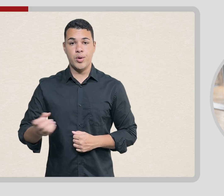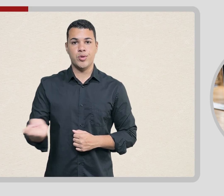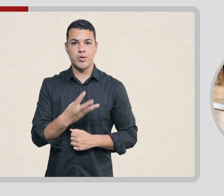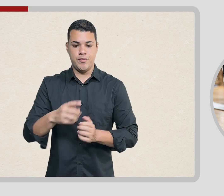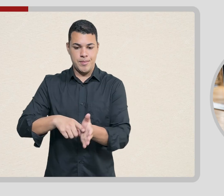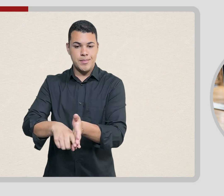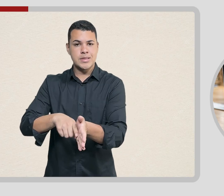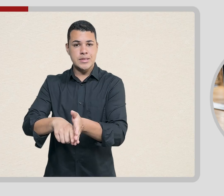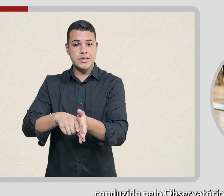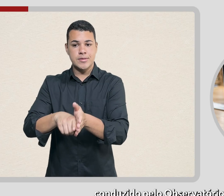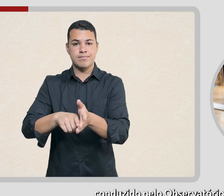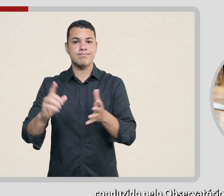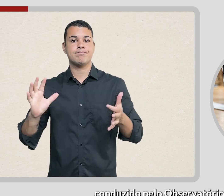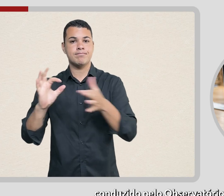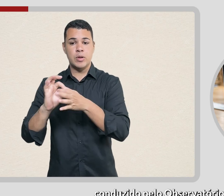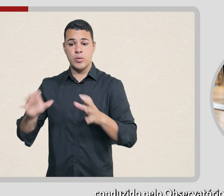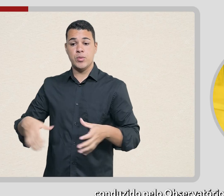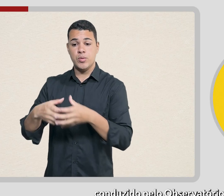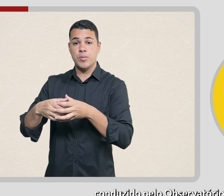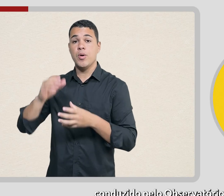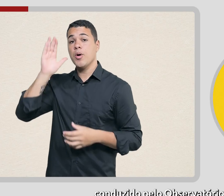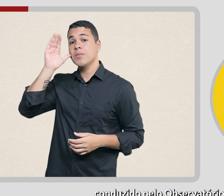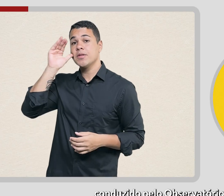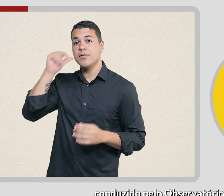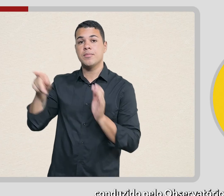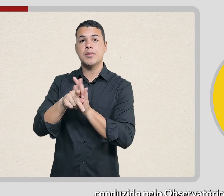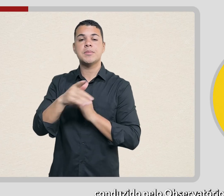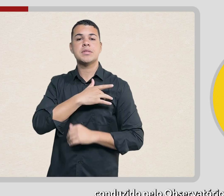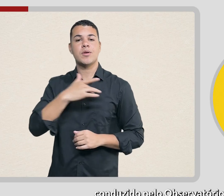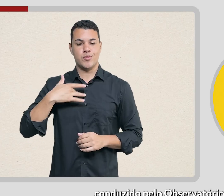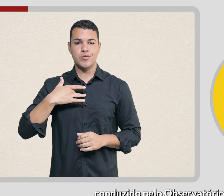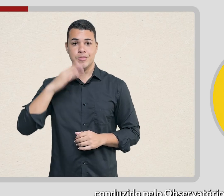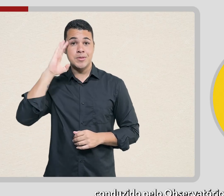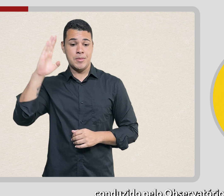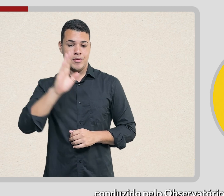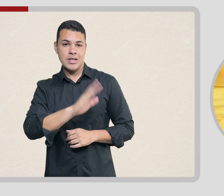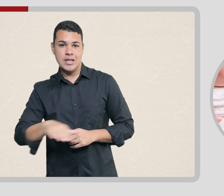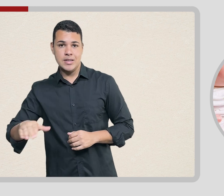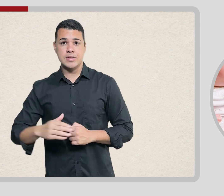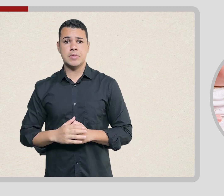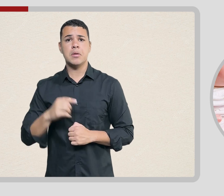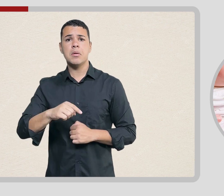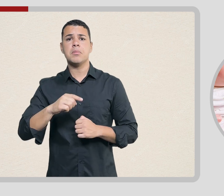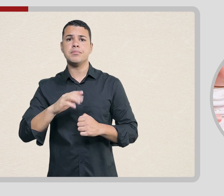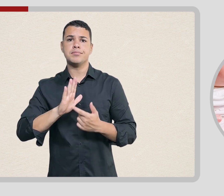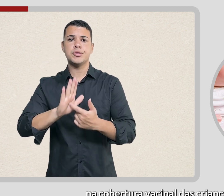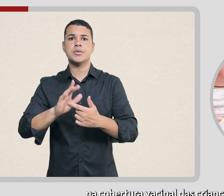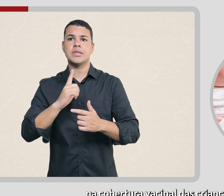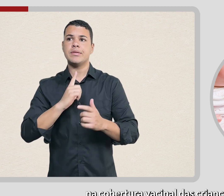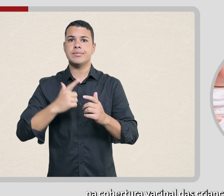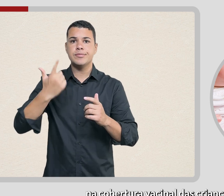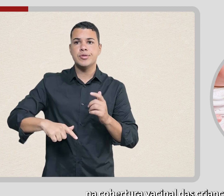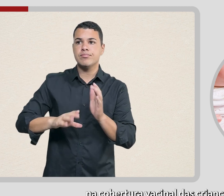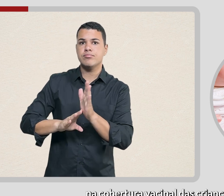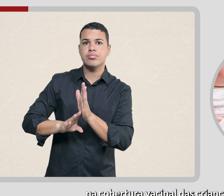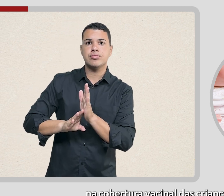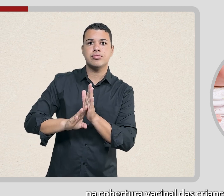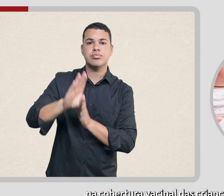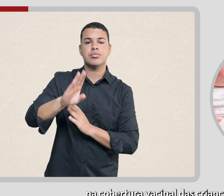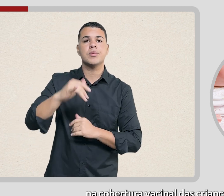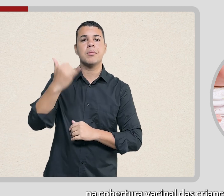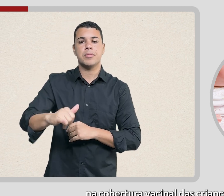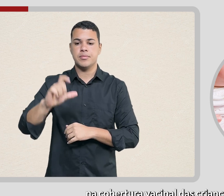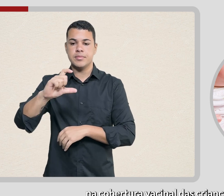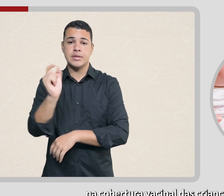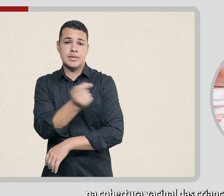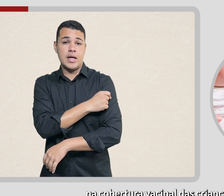O novo levantamento conduzido pelo Observatório de Saúde na Infância revelou o crescimento na cobertura vacinal